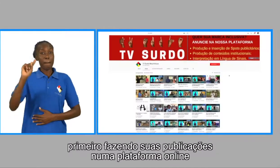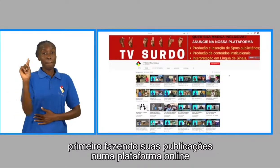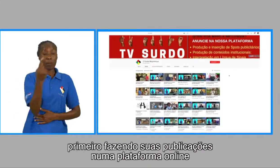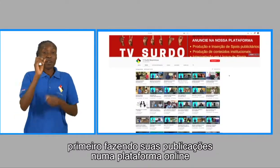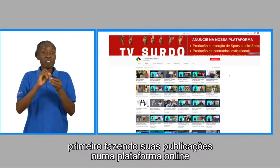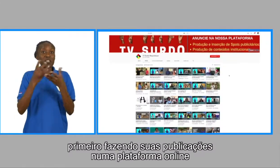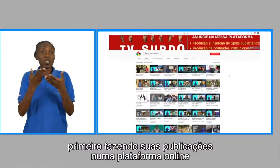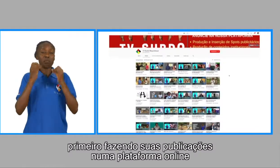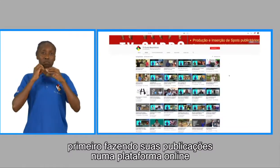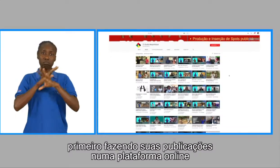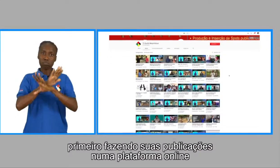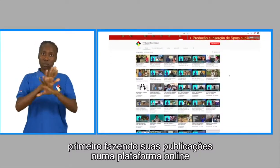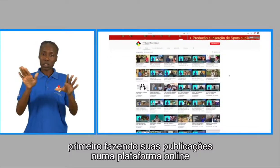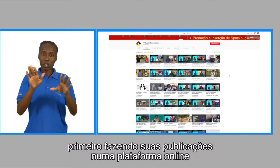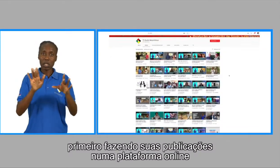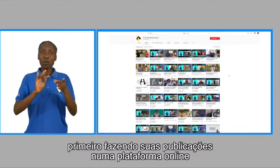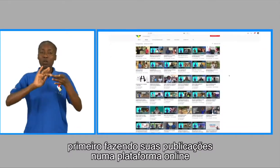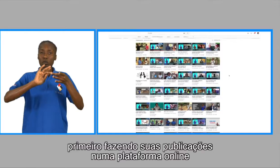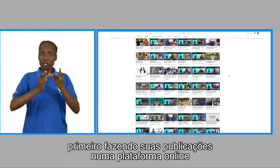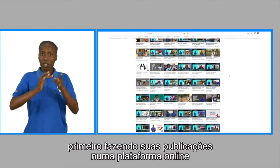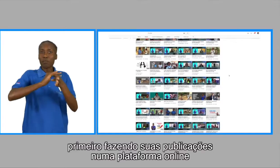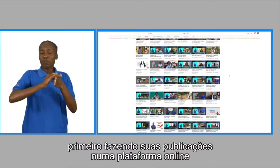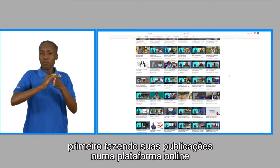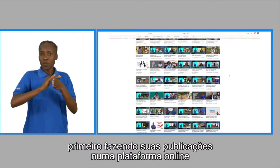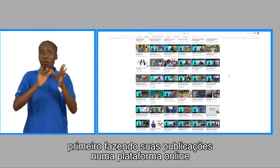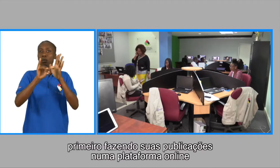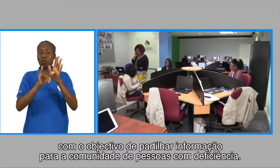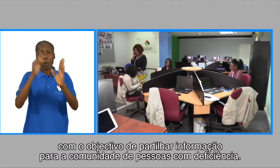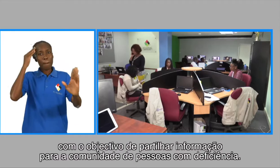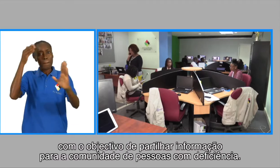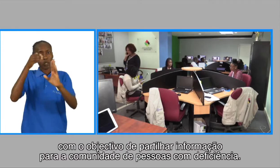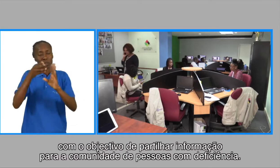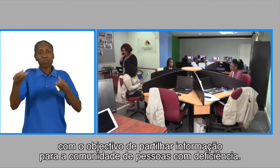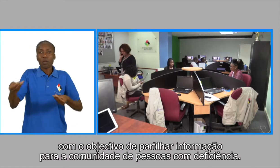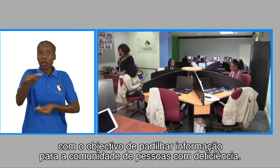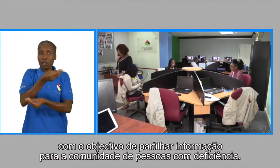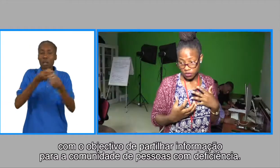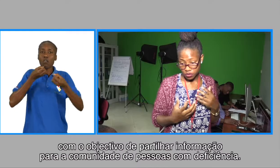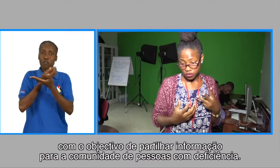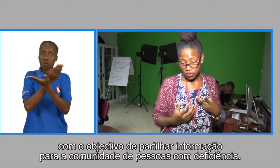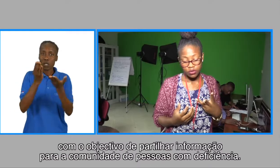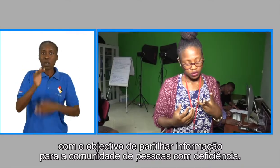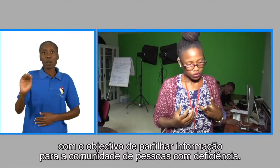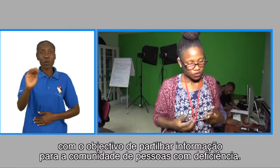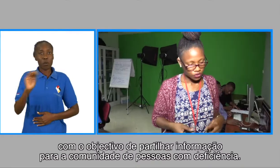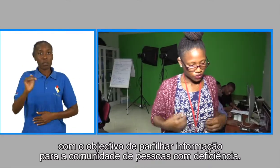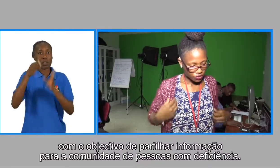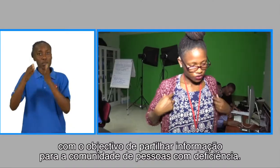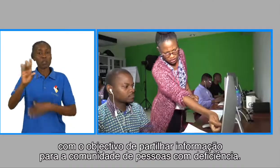primeiro fazendo suas publicações numa plataforma online, com o objetivo de partilhar informação para a comunidade de